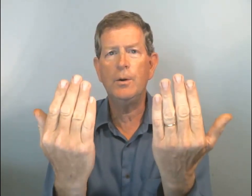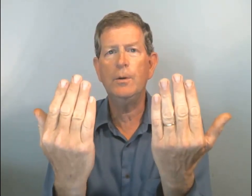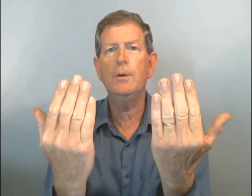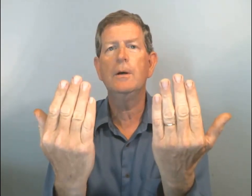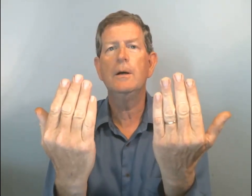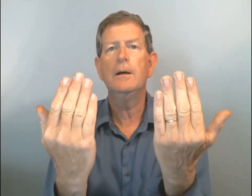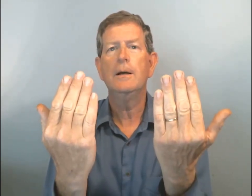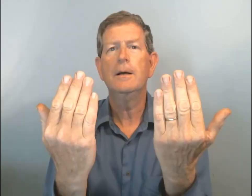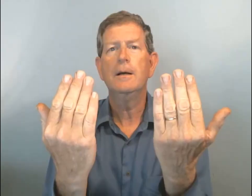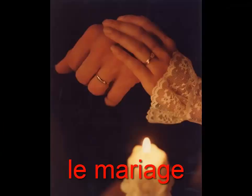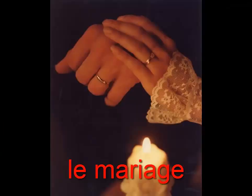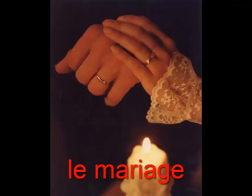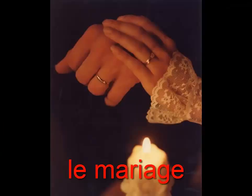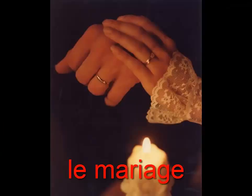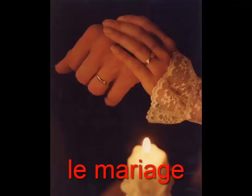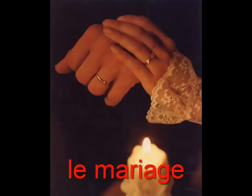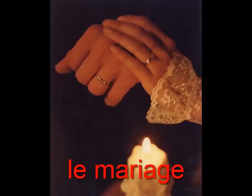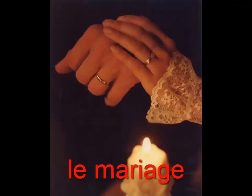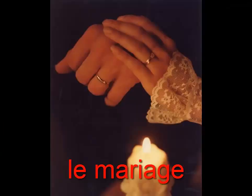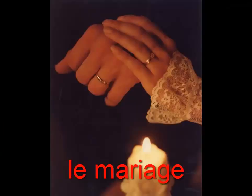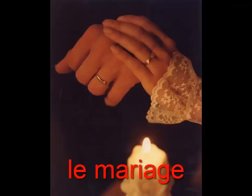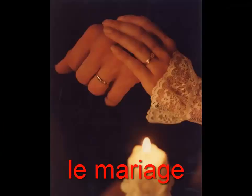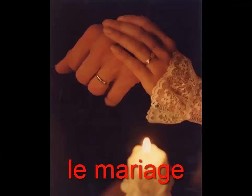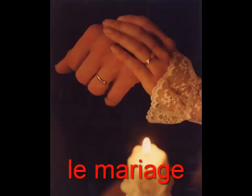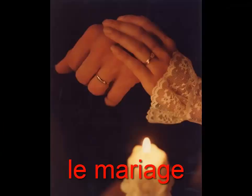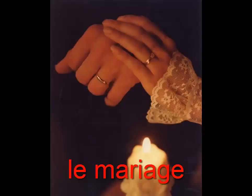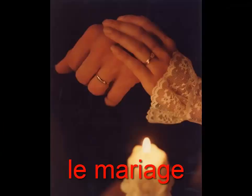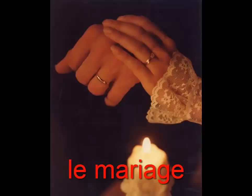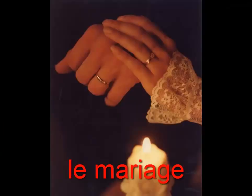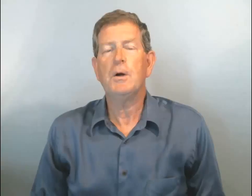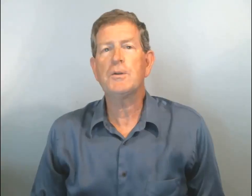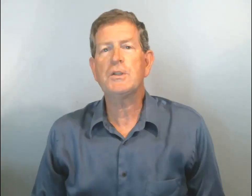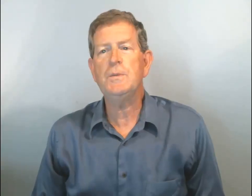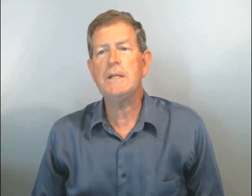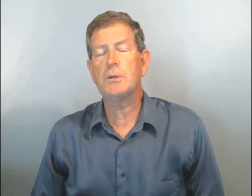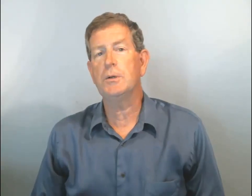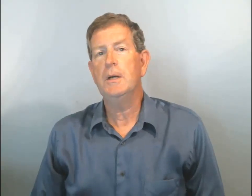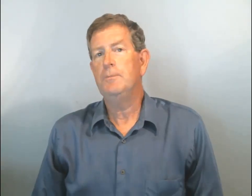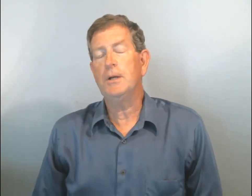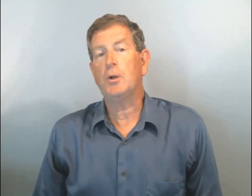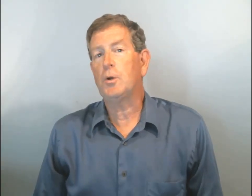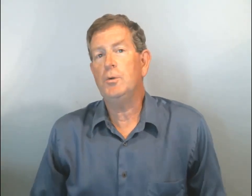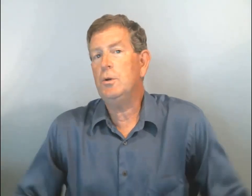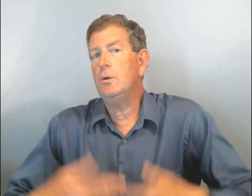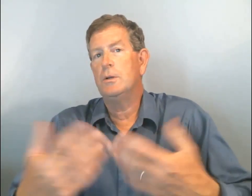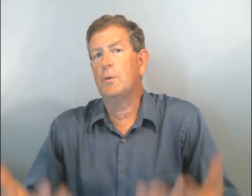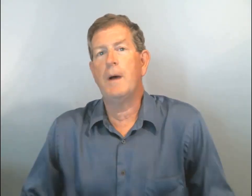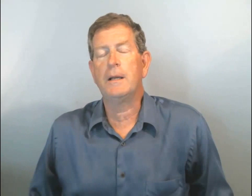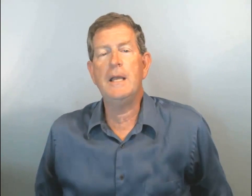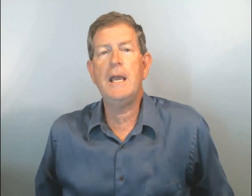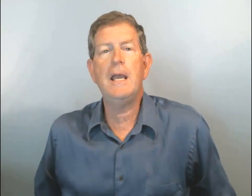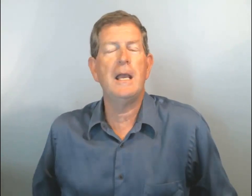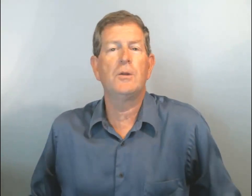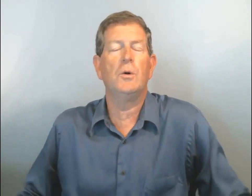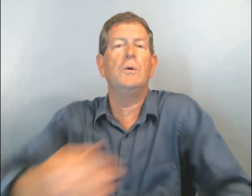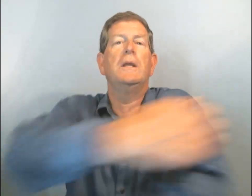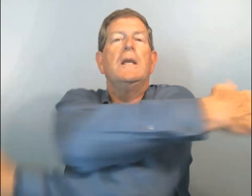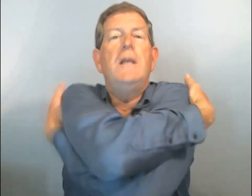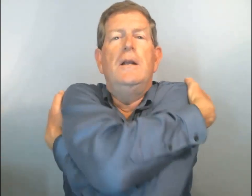mariage, voilà, le mariage. Ensuite, bien entendu, ils sont mariés et donc ils,